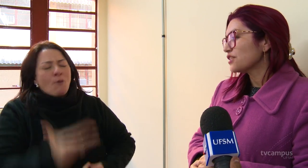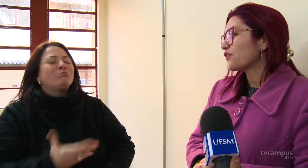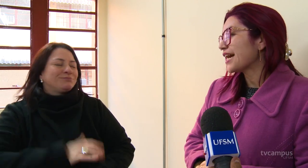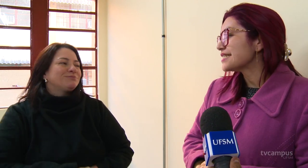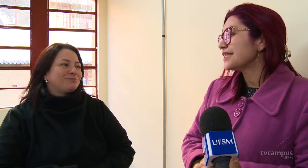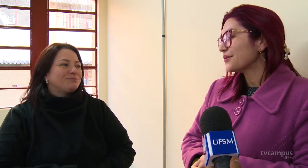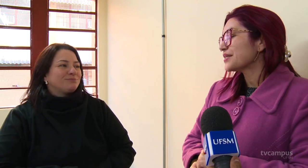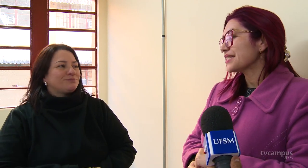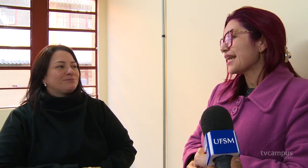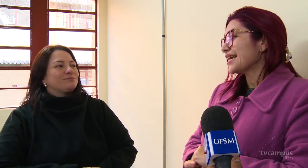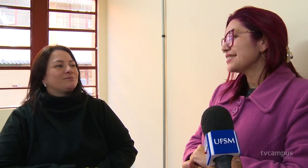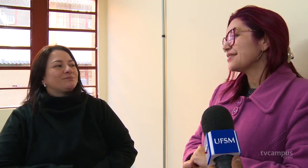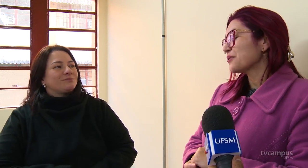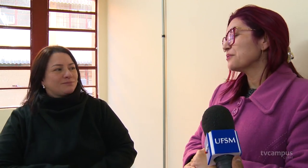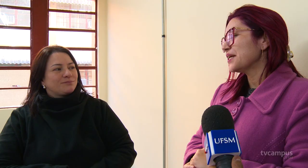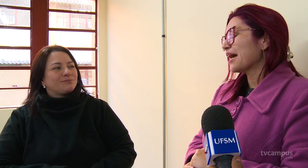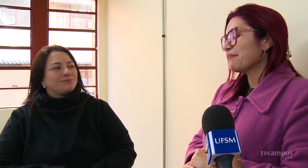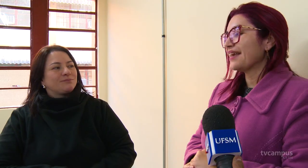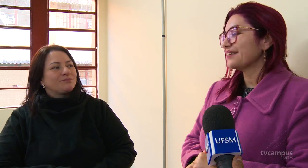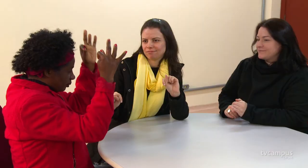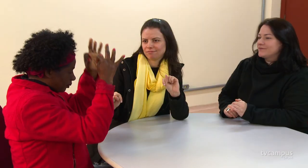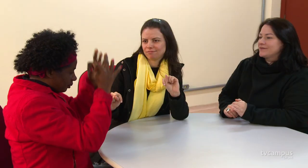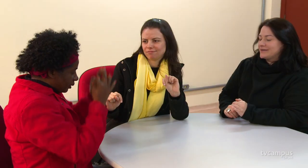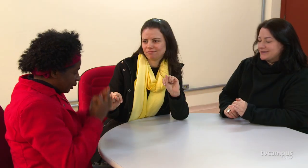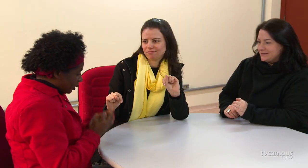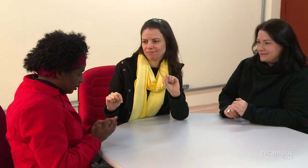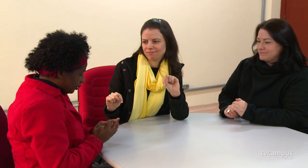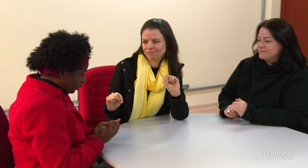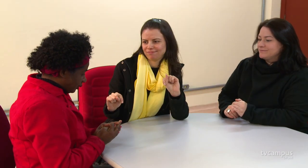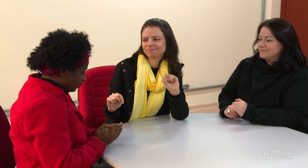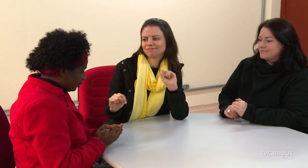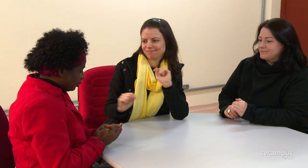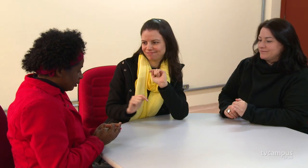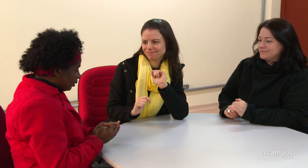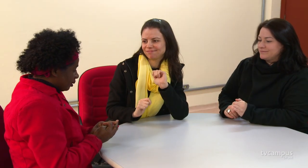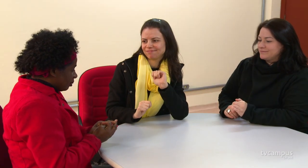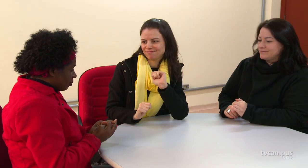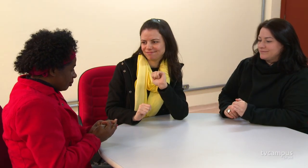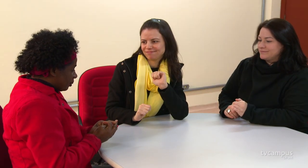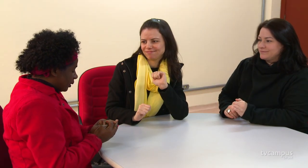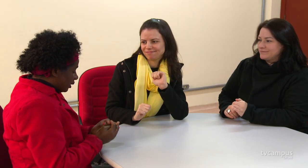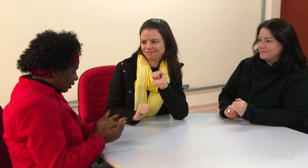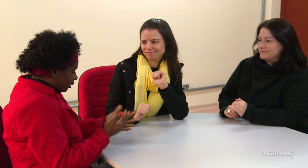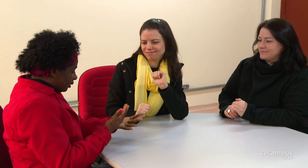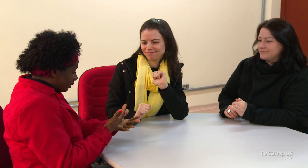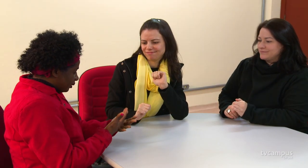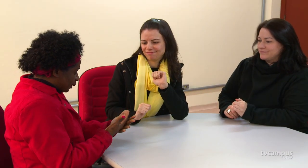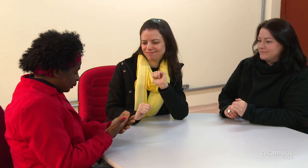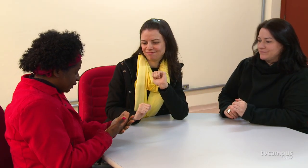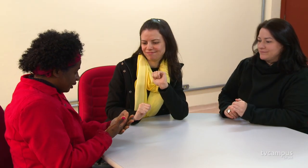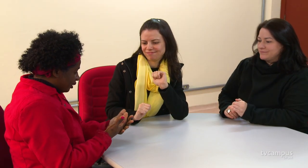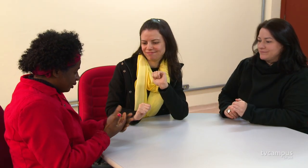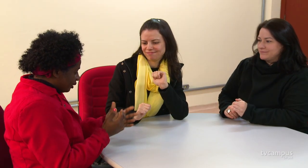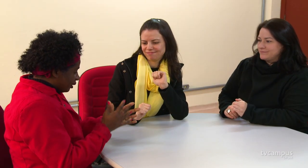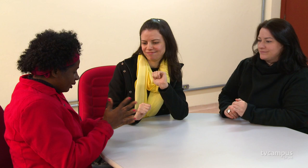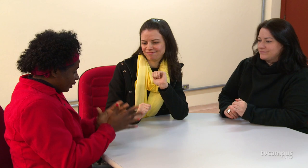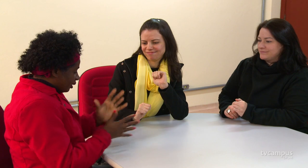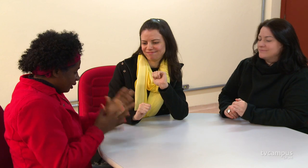frases em língua de sinais e se comunicar bem. Ruth sinaliza para duas professoras. Desempenho importante para a Ruth que sonha em ser pedagoga.